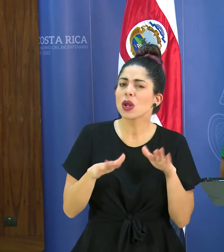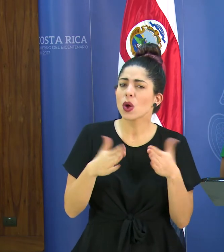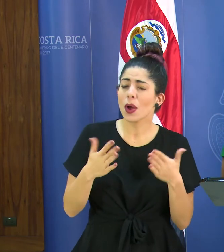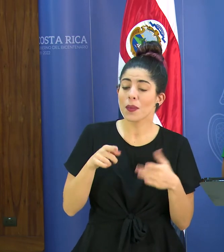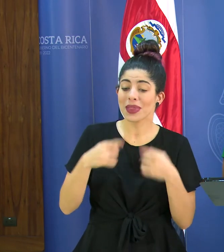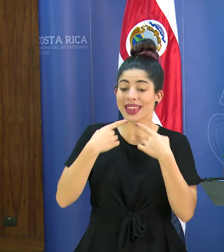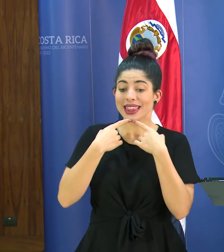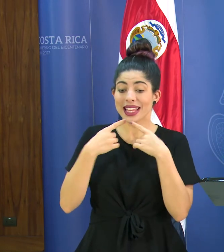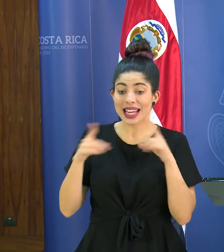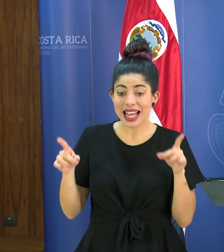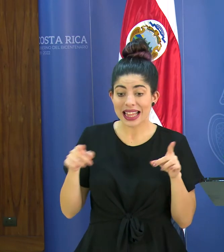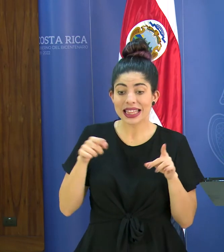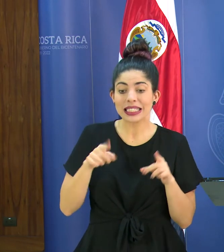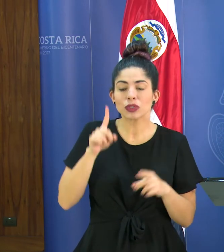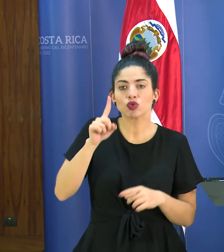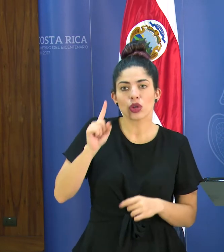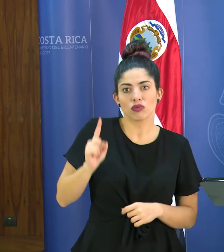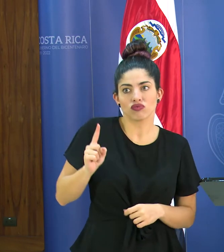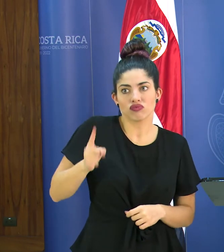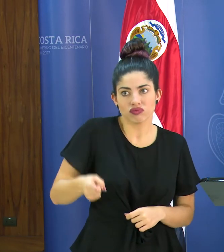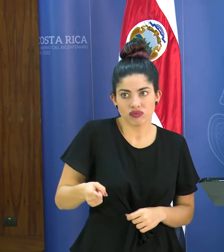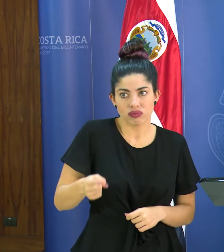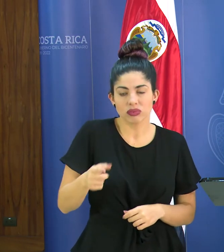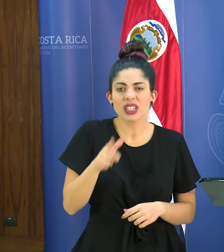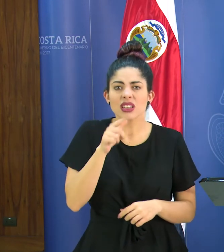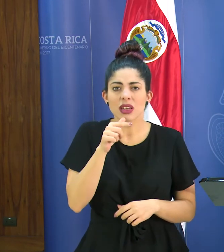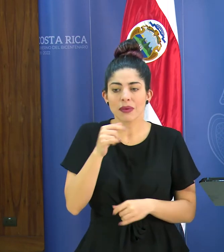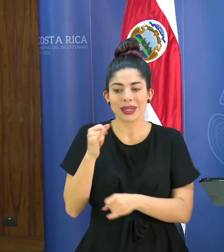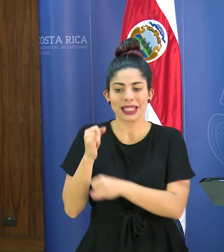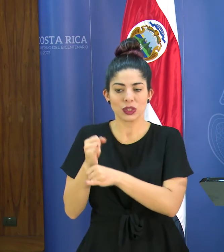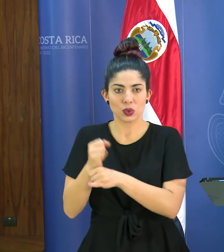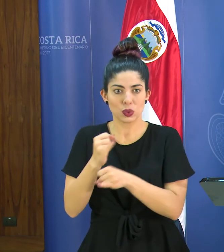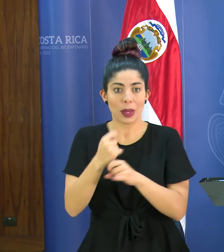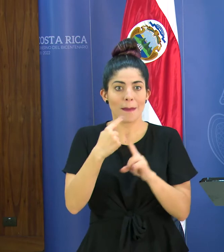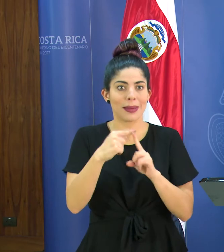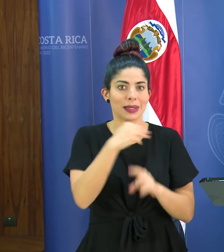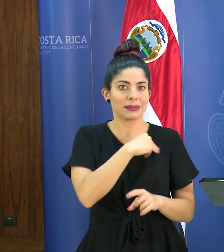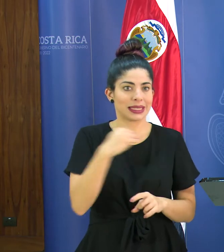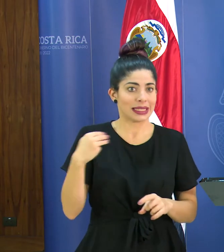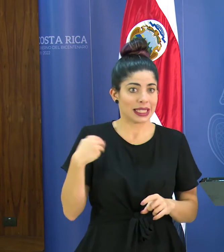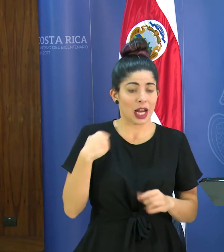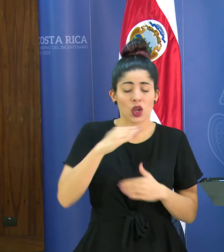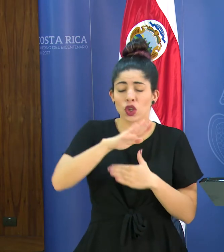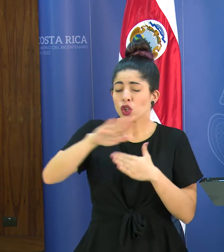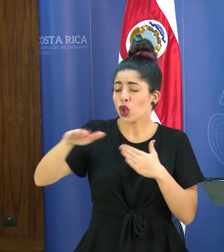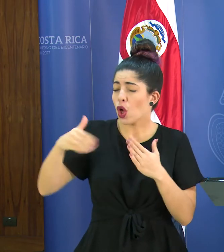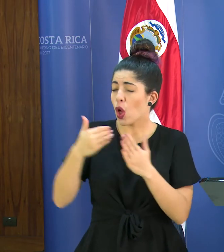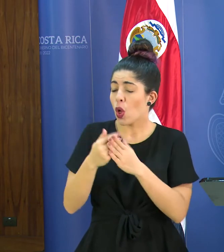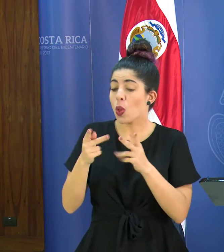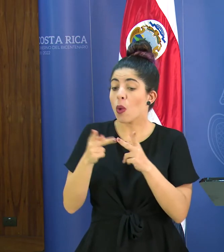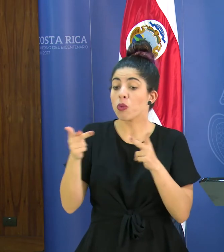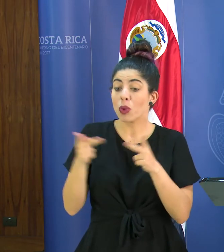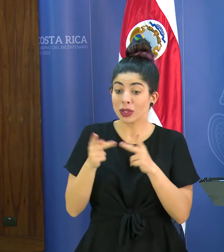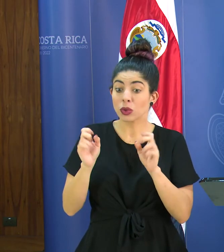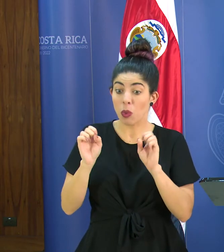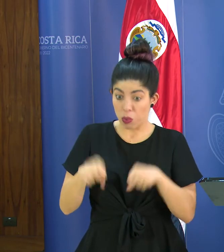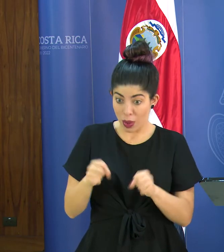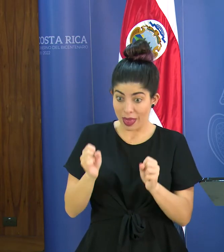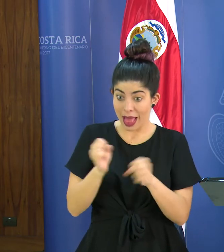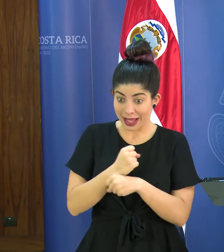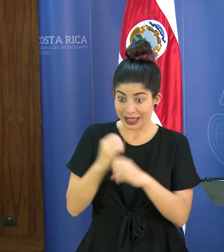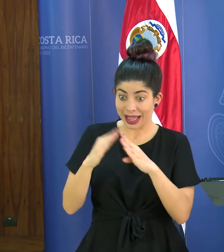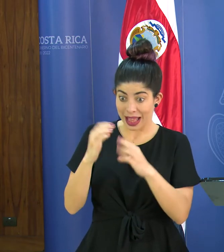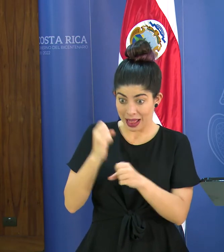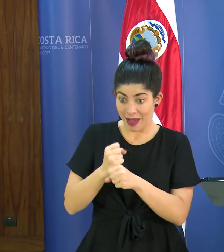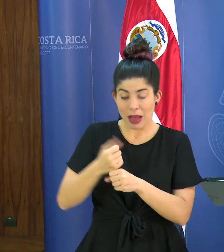directriz implica una instrucción a las instituciones a los ministerios como tal de que todos los puestos teletrabajables se